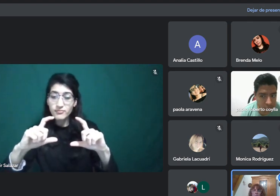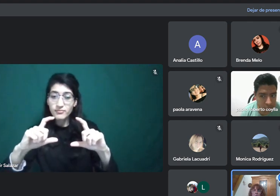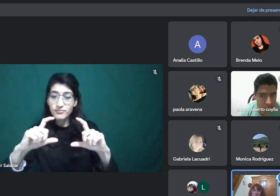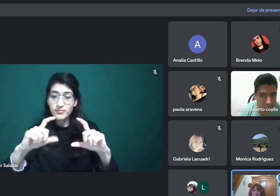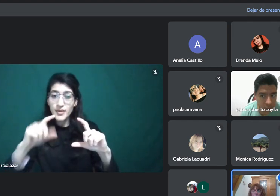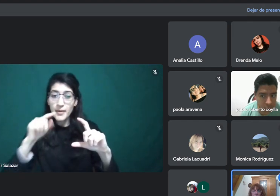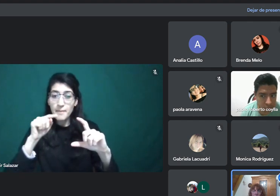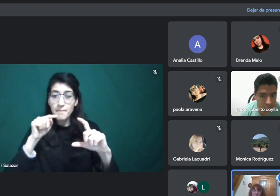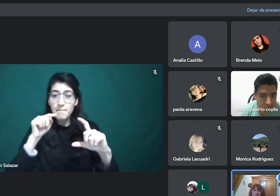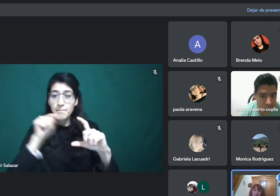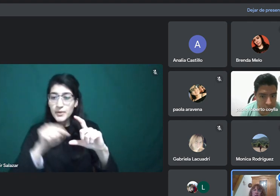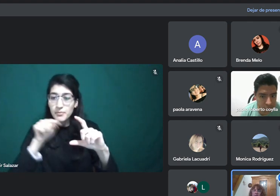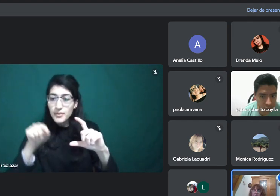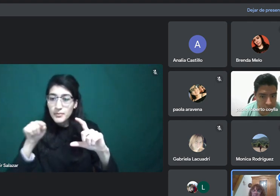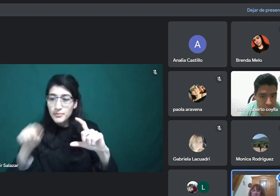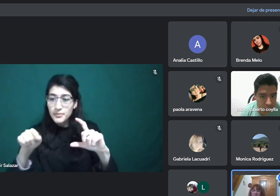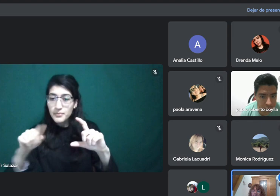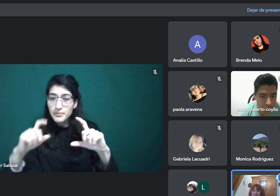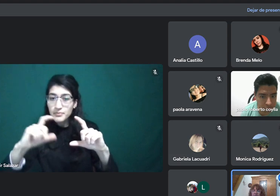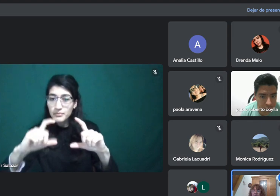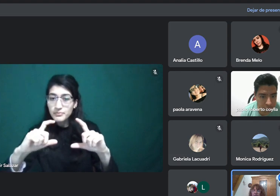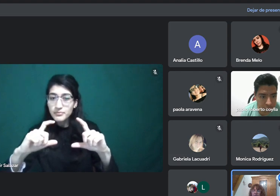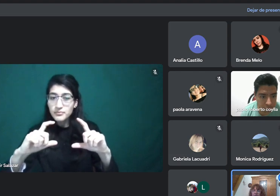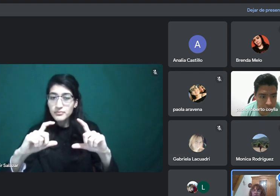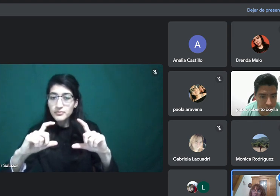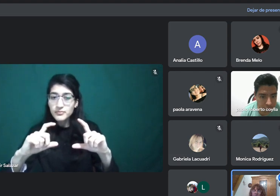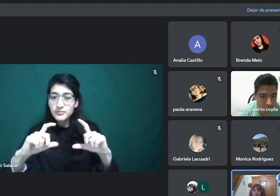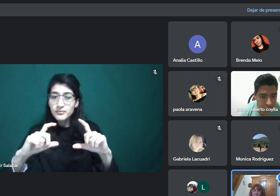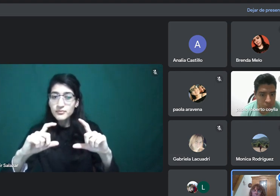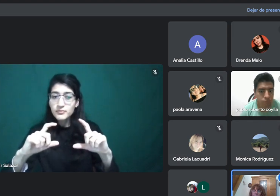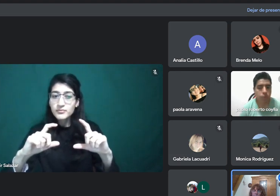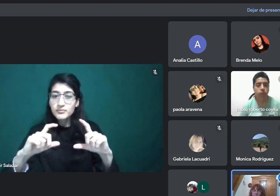tres puntitos, quiere decir que,